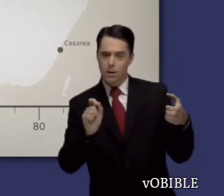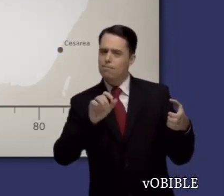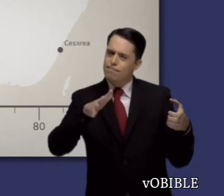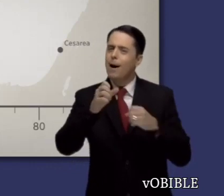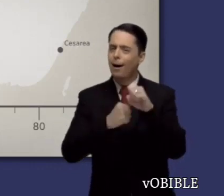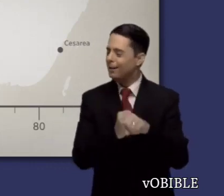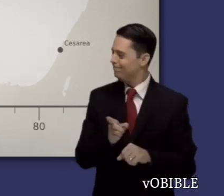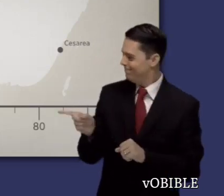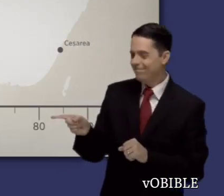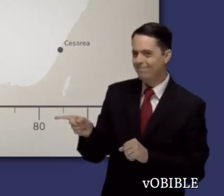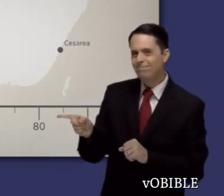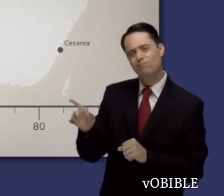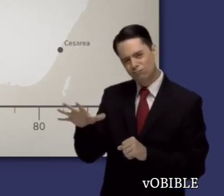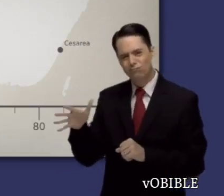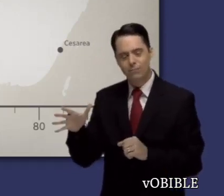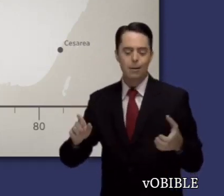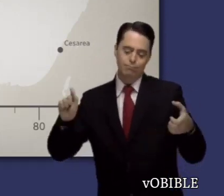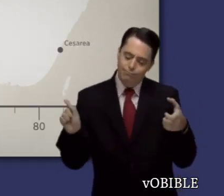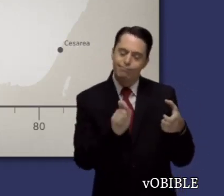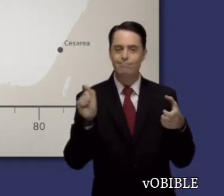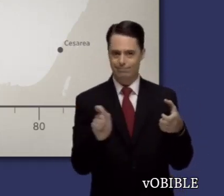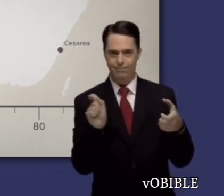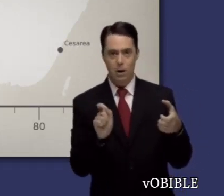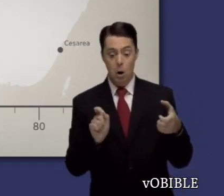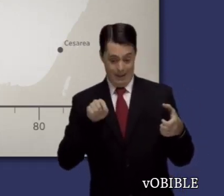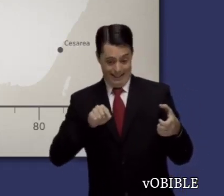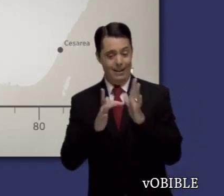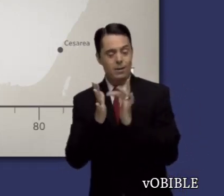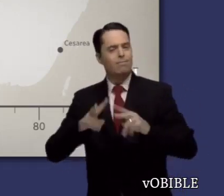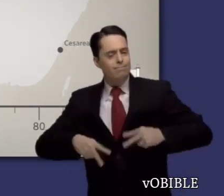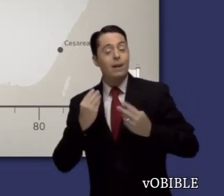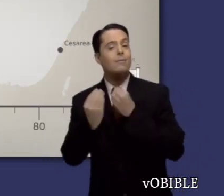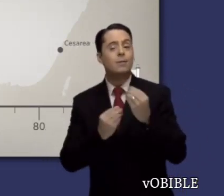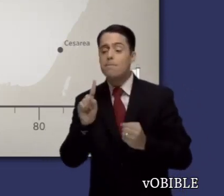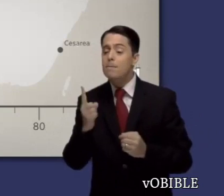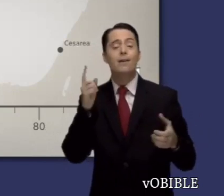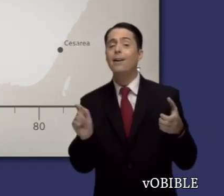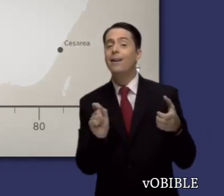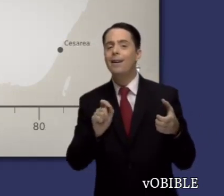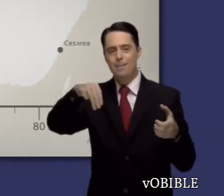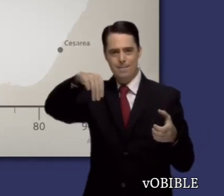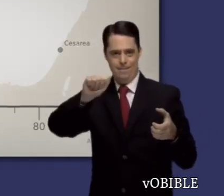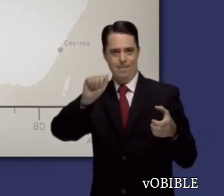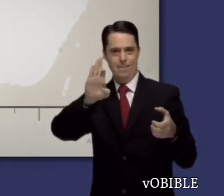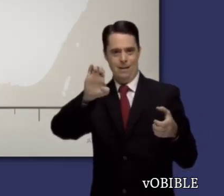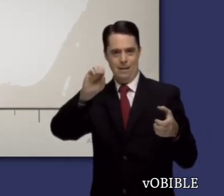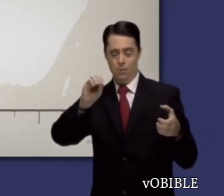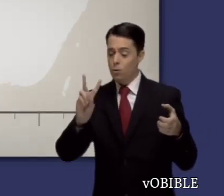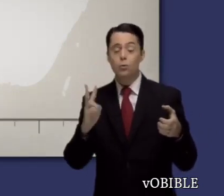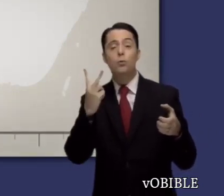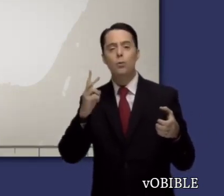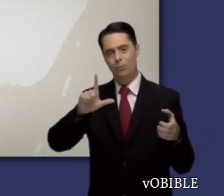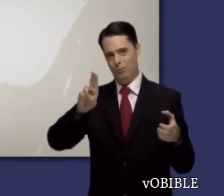58 de nuestra era. De modo que, aunque en la Biblia aparece después de Marcos, el evangelio de Lucas fue el segundo